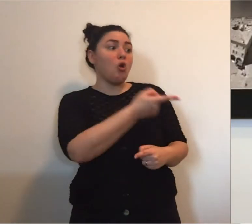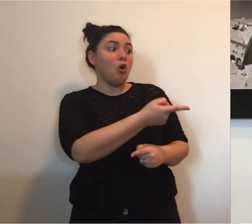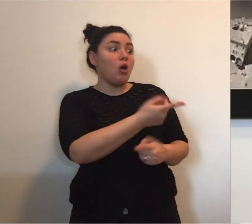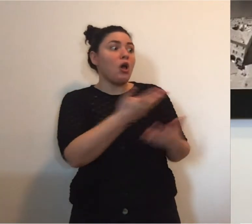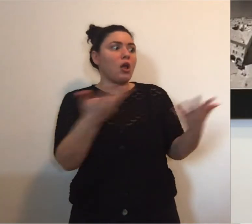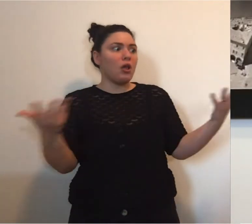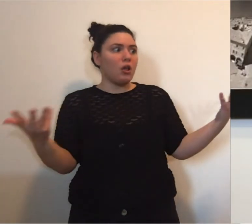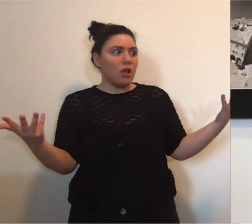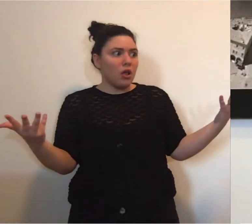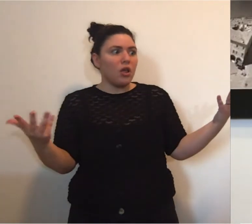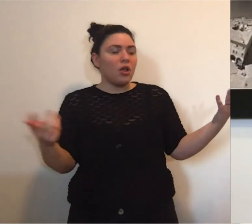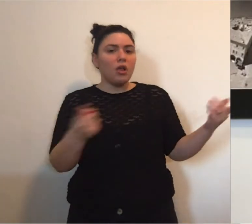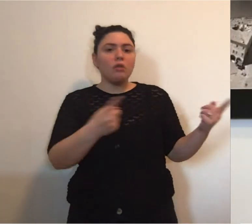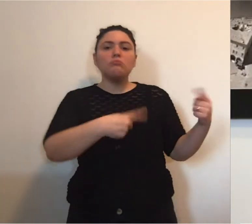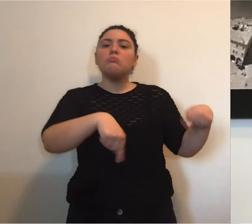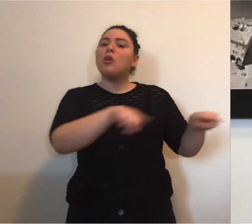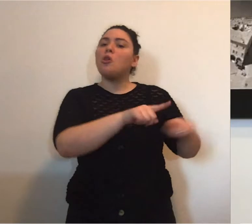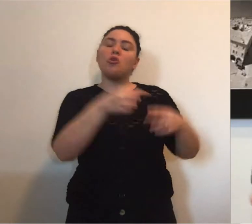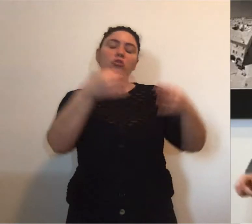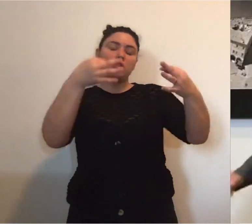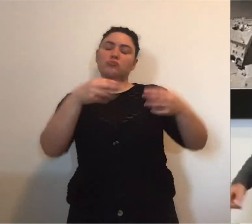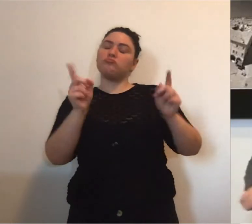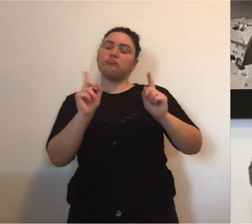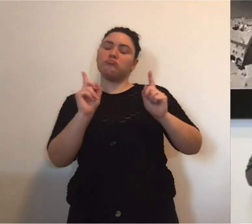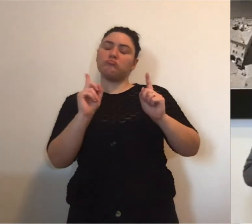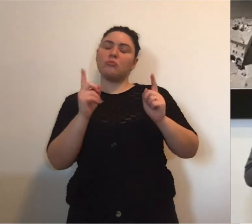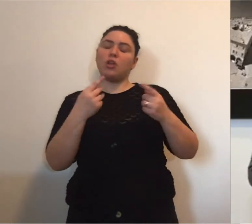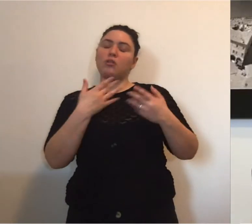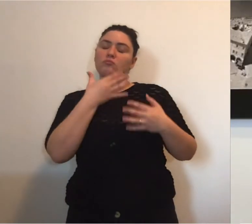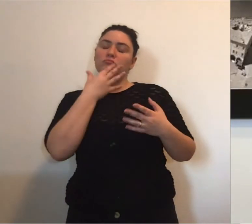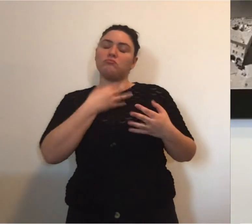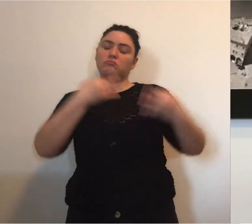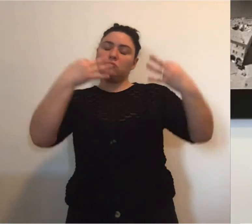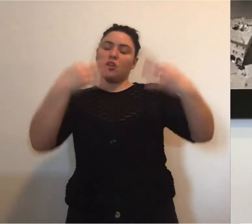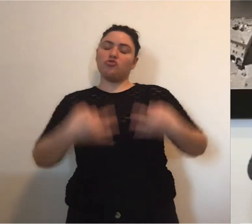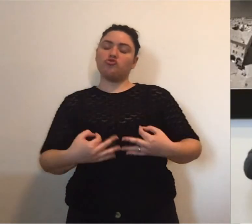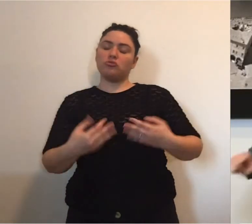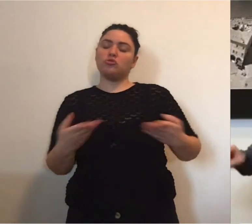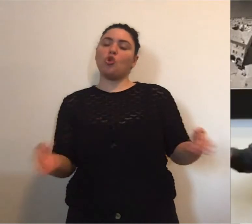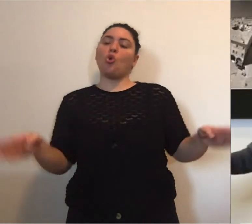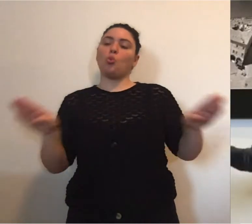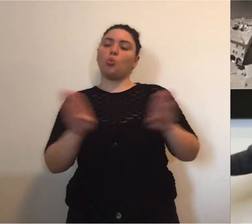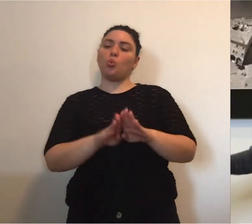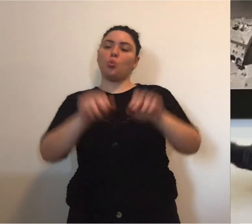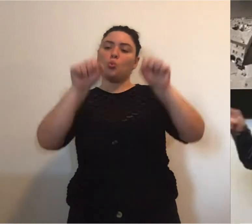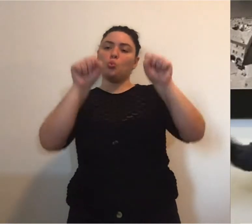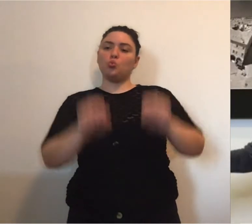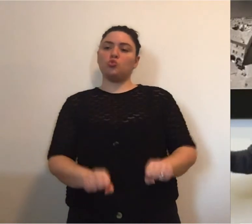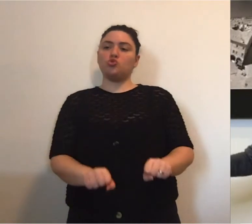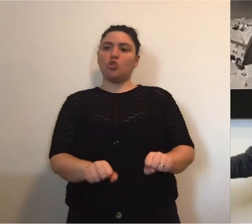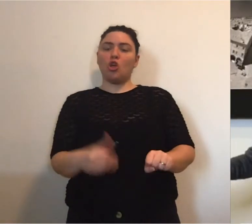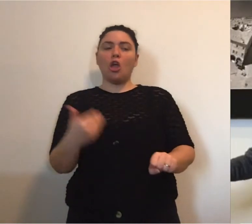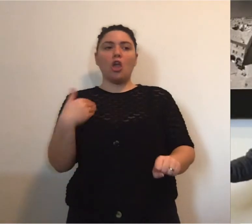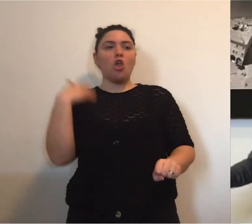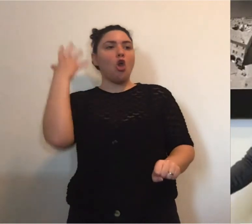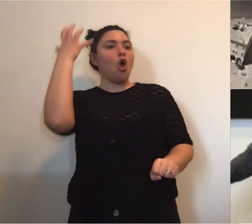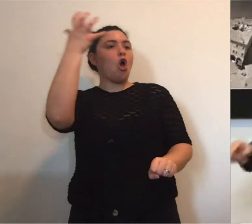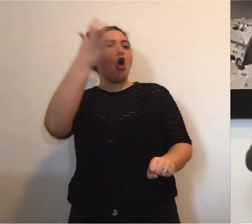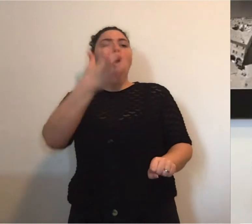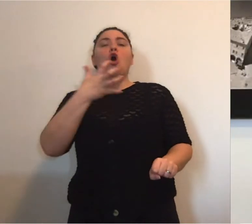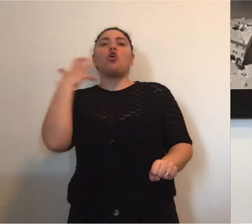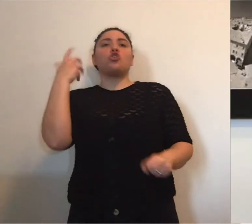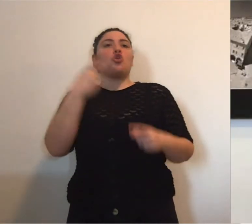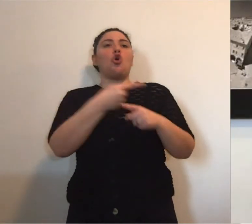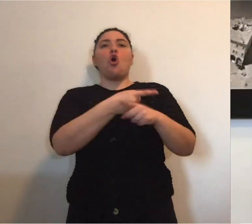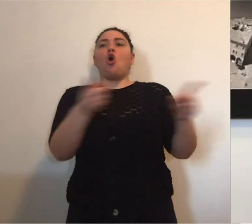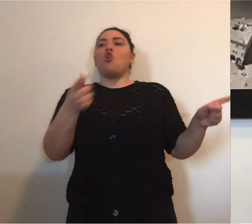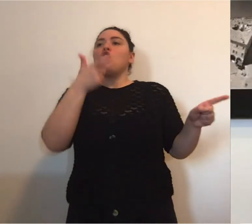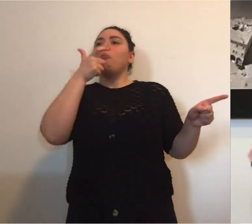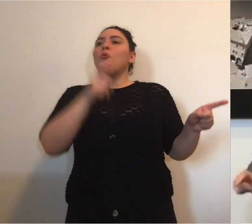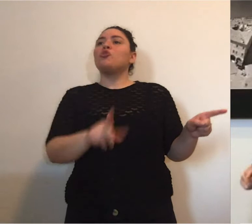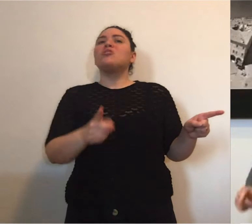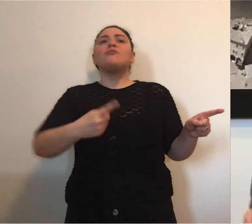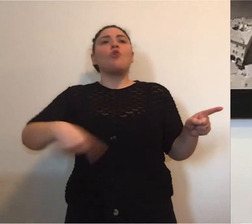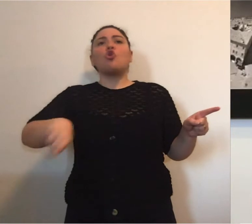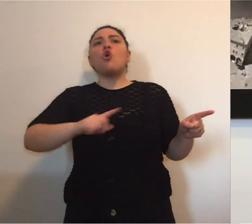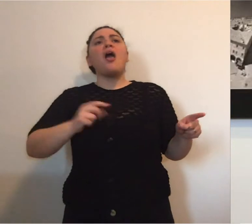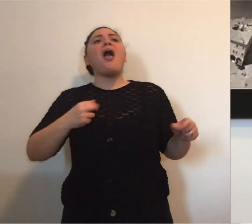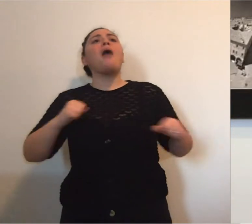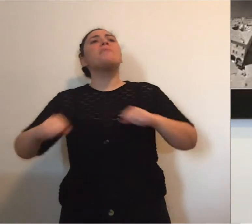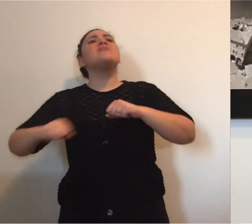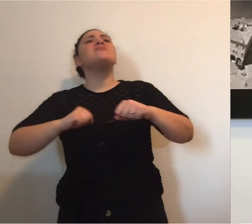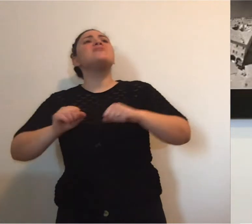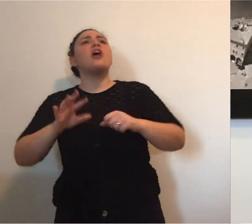continuare la chiusura di quelle strutture e la storia ha dato ragione a quella scelta, lo dico con